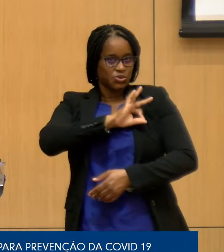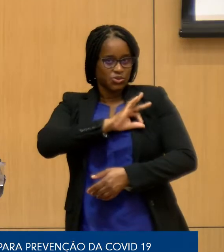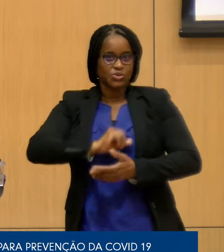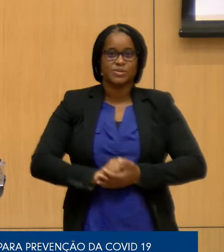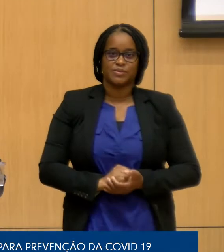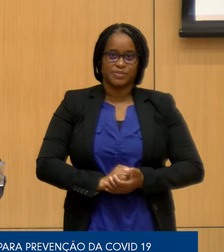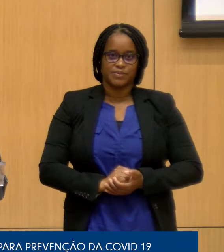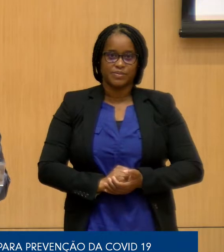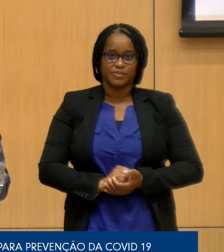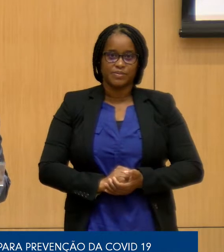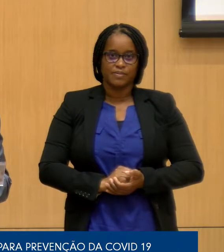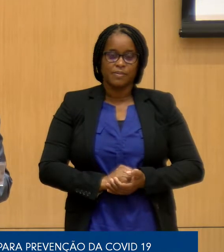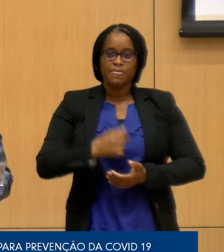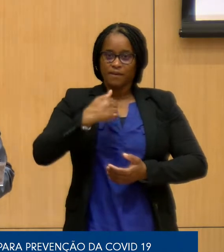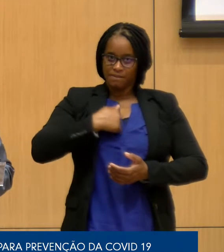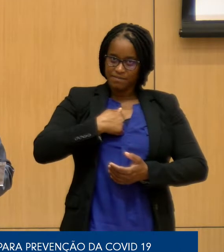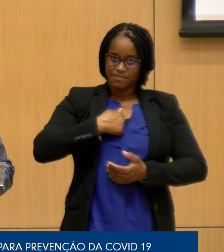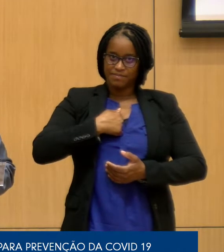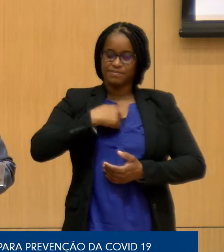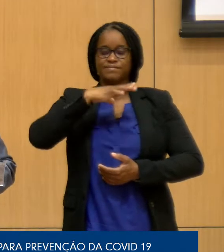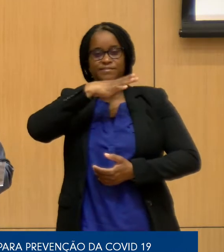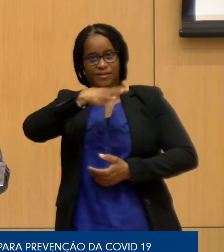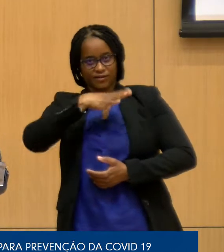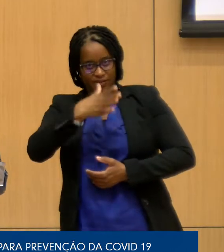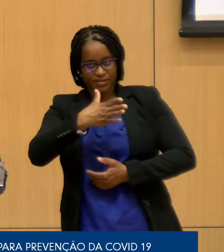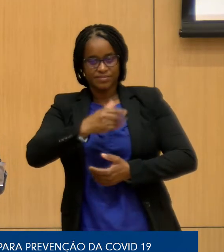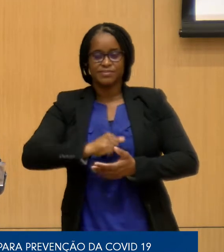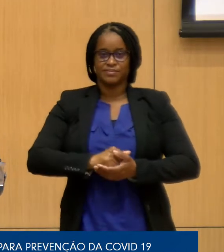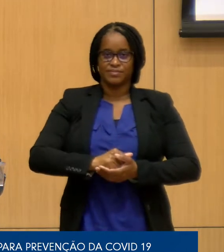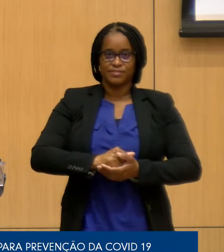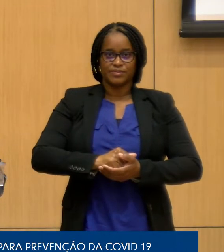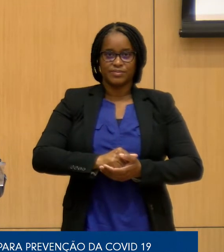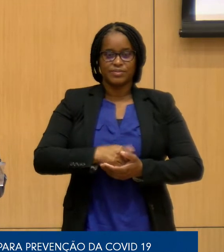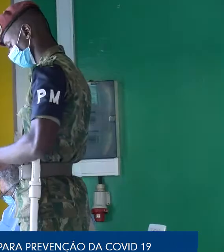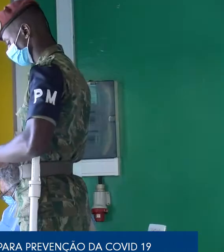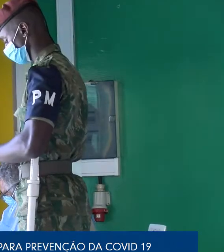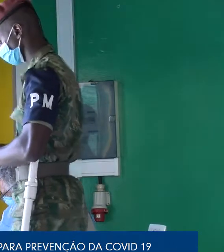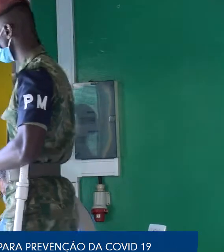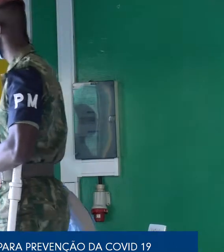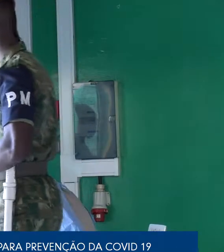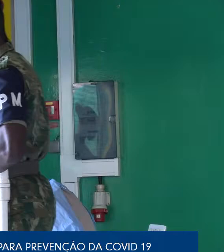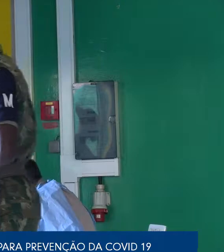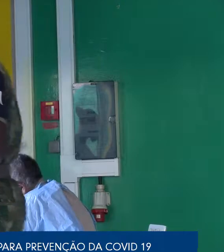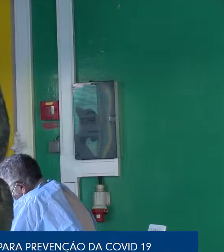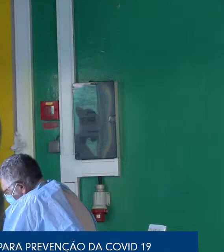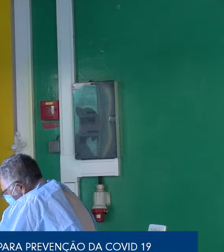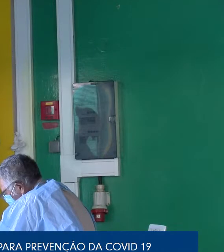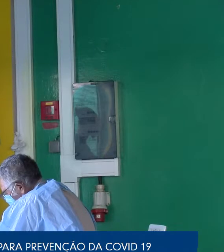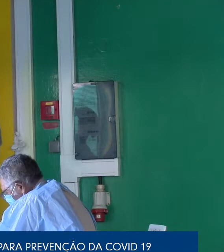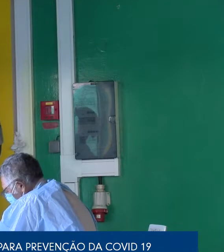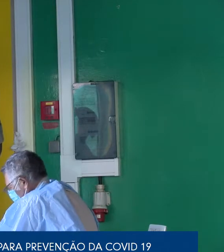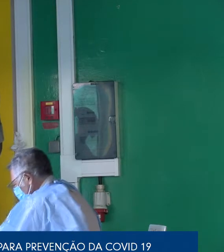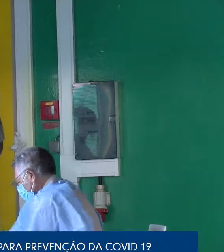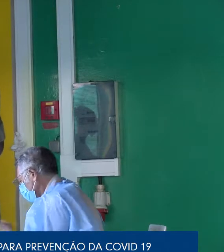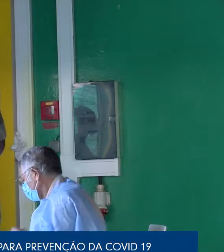No seu discurso, José Maria Neves salientou que a situação sanitária que o país vive hoje é grave e com isso é fundamental que todos reflitam para poder